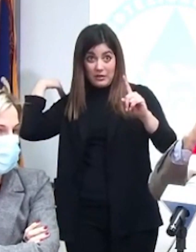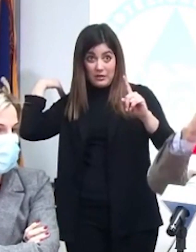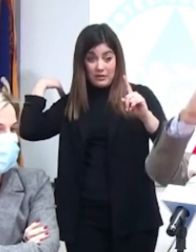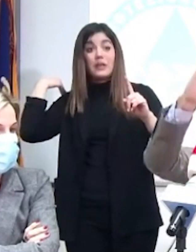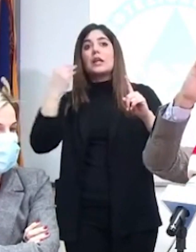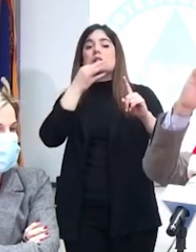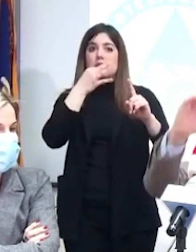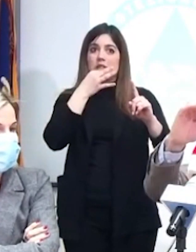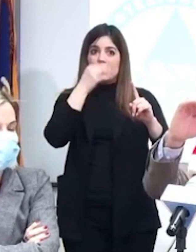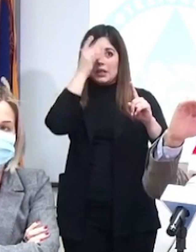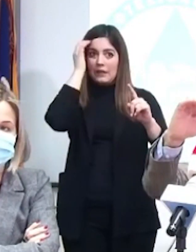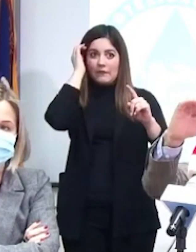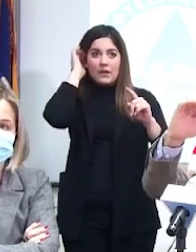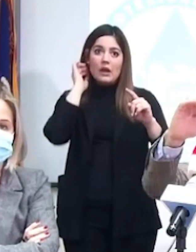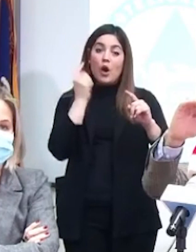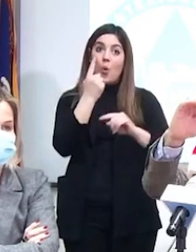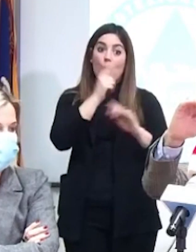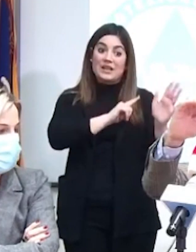abitanti in una settimana.